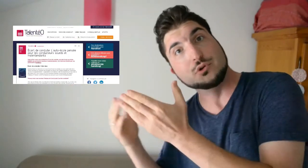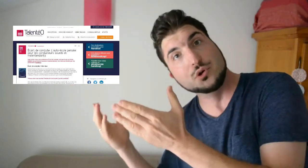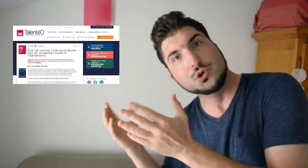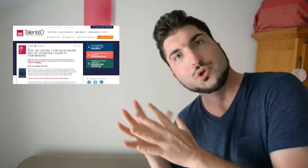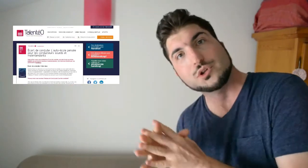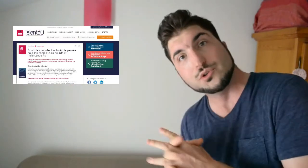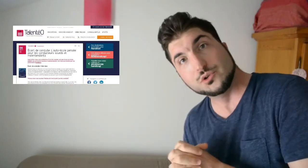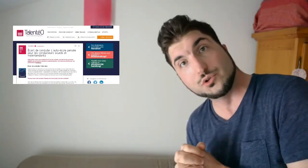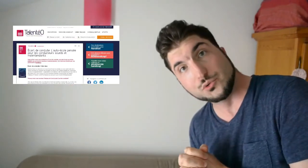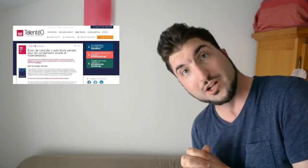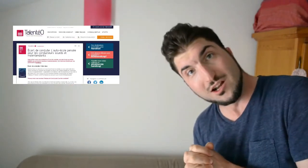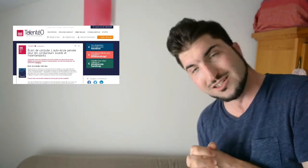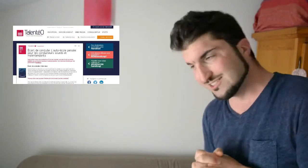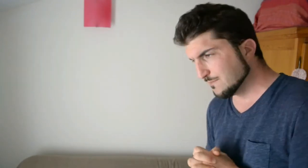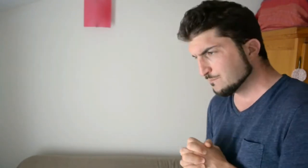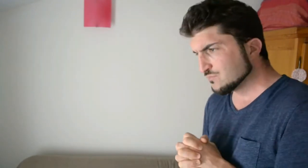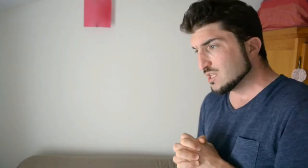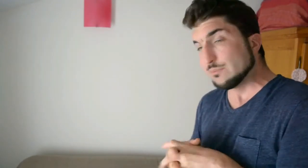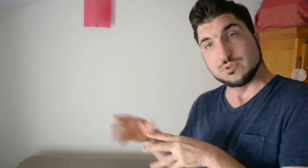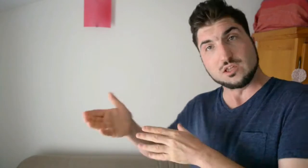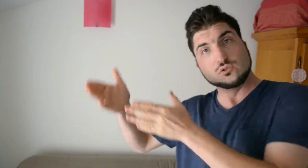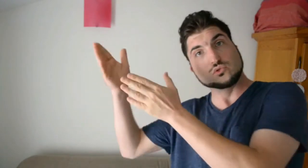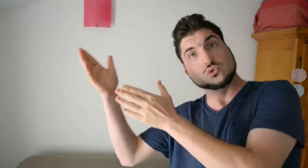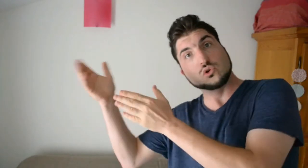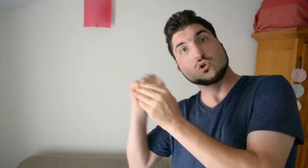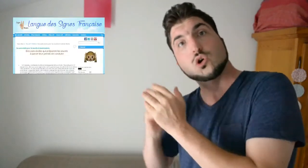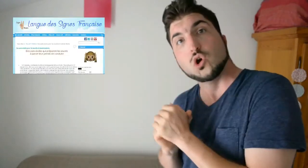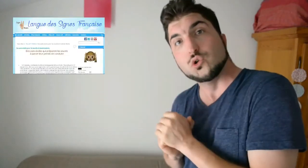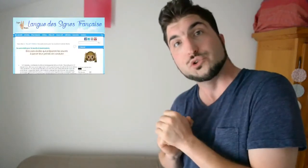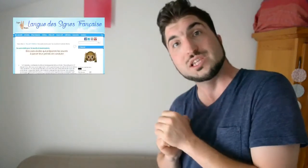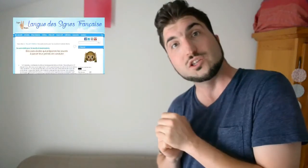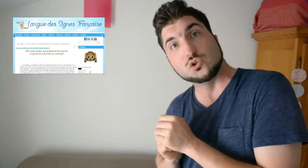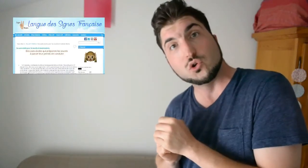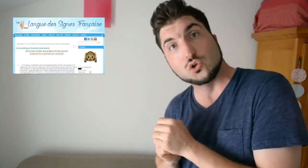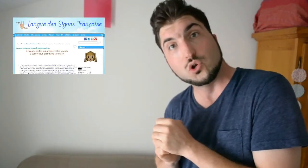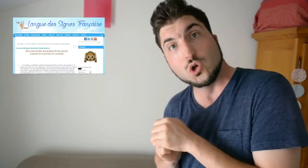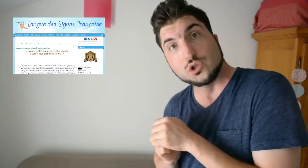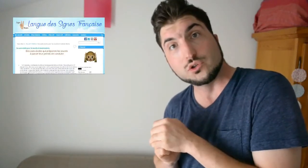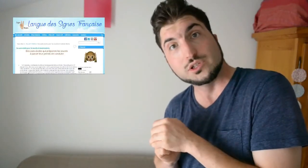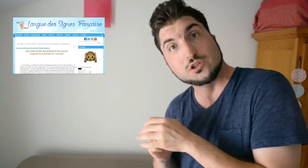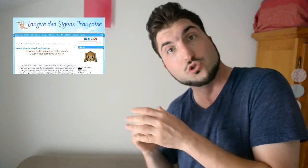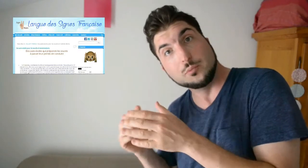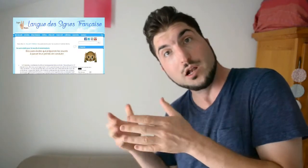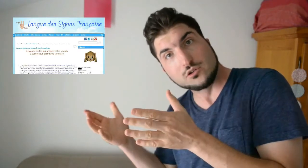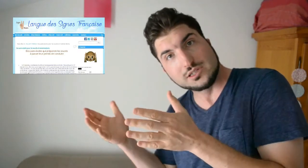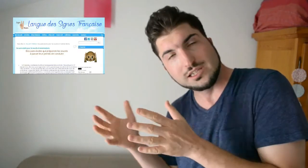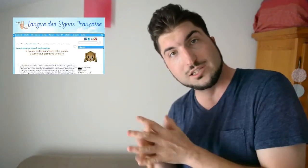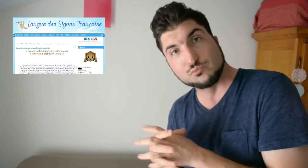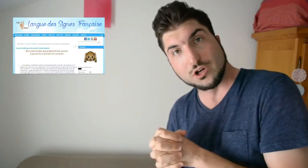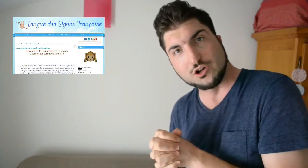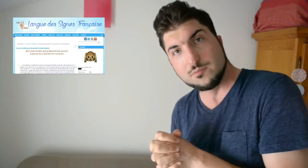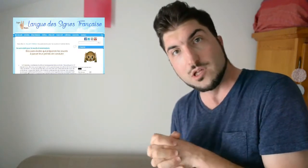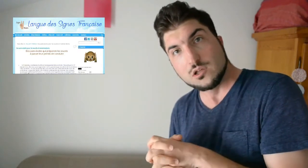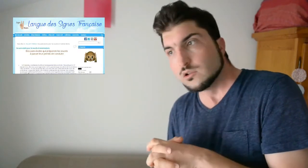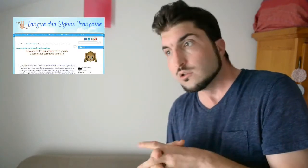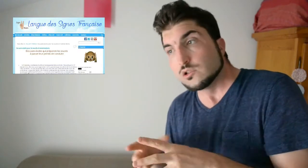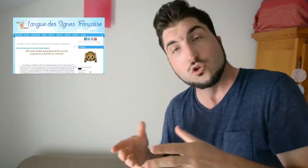de l'auto-école. Et puis sur le site de Signe Demain, LanguedesSignes.com, de